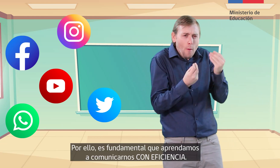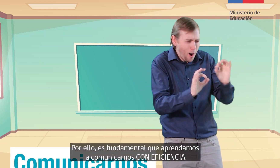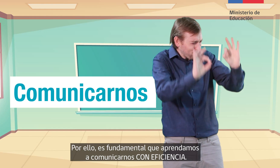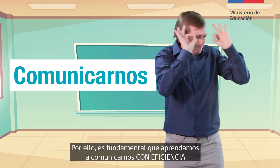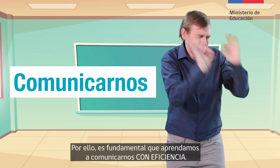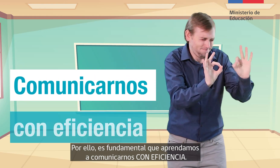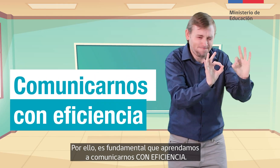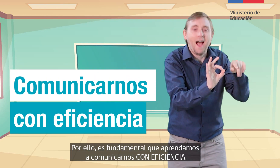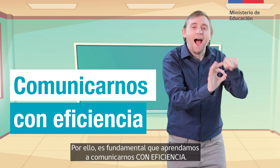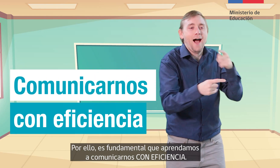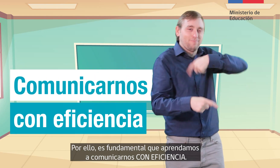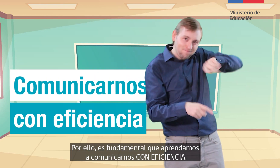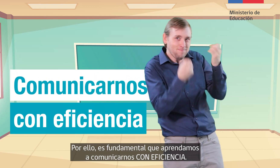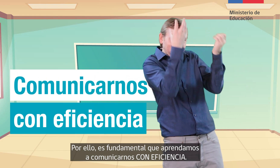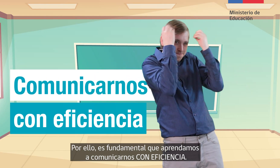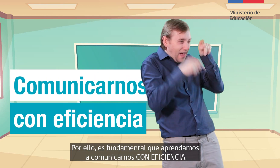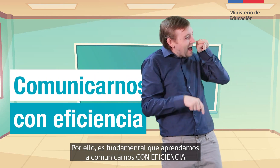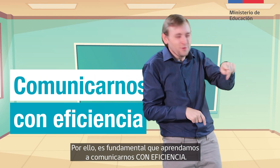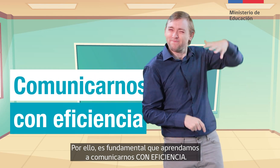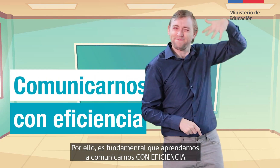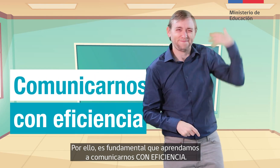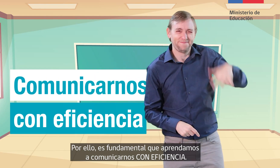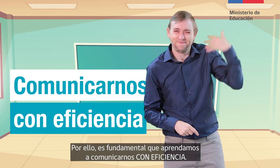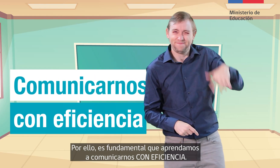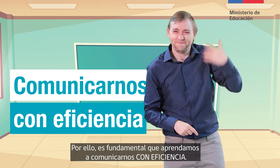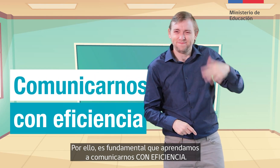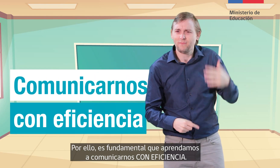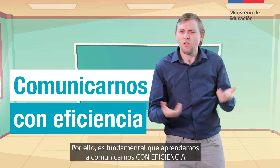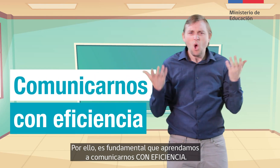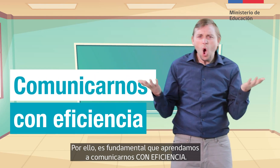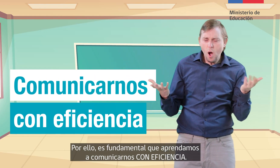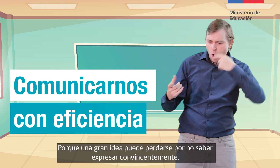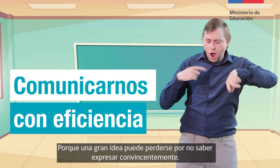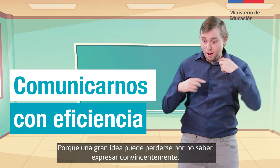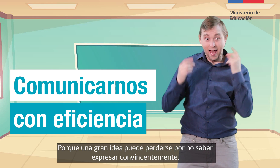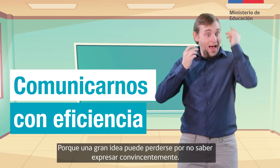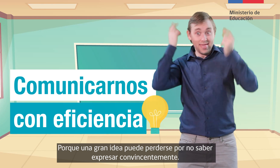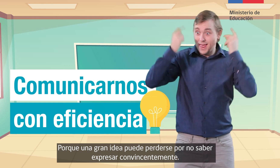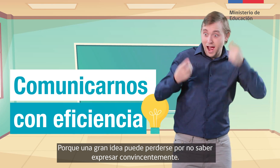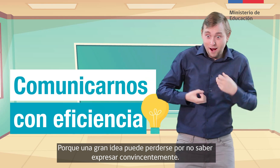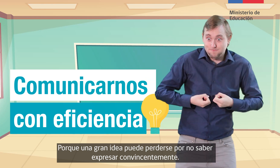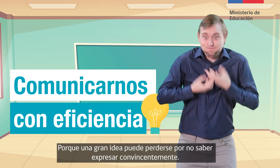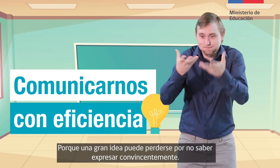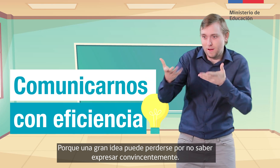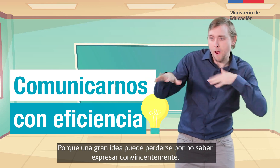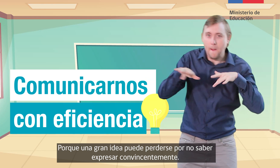que aprendamos a comunicarnos con eficiencia. Porque una gran idea puede